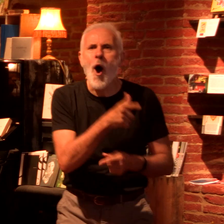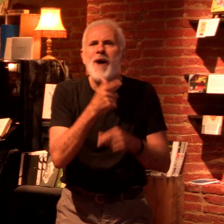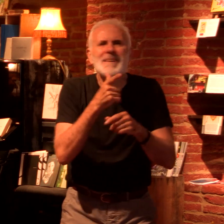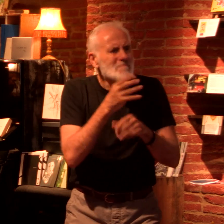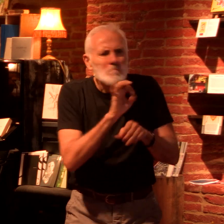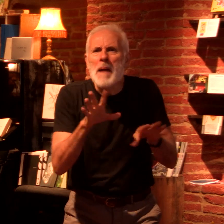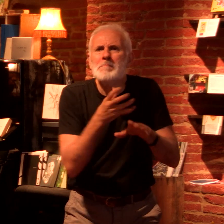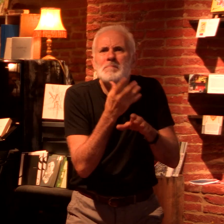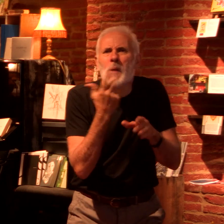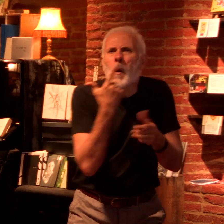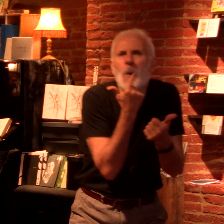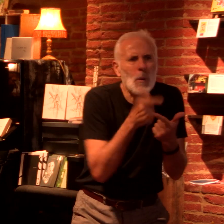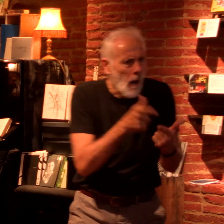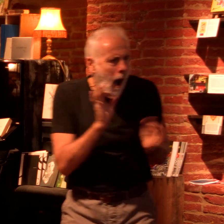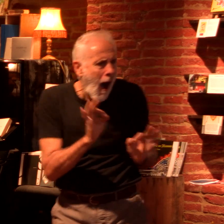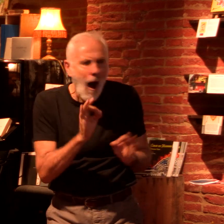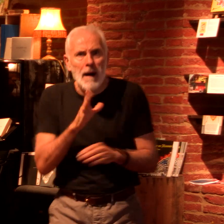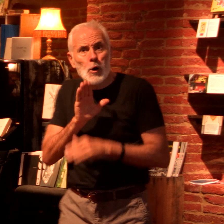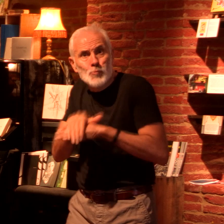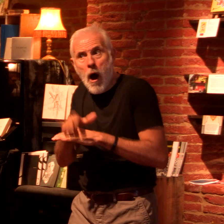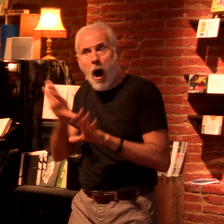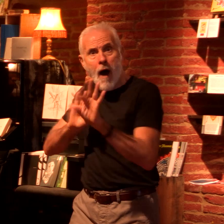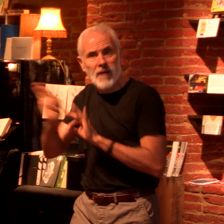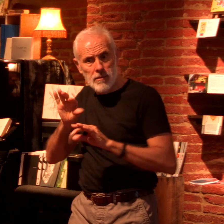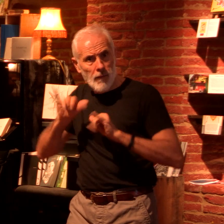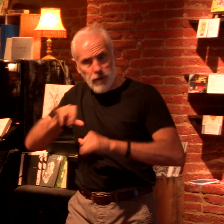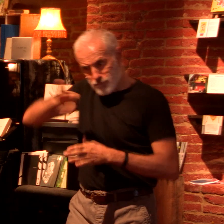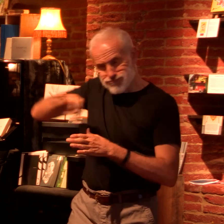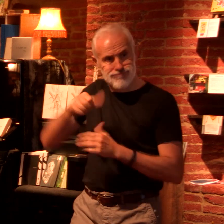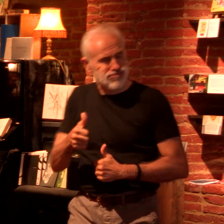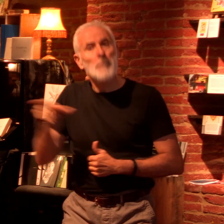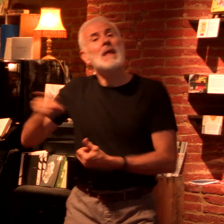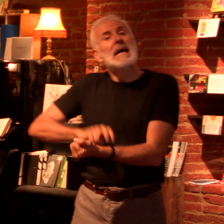être une chouette idée sympathique pour ce soir avec les invités. Leur niveau de stress, c'est d'être à niveau.